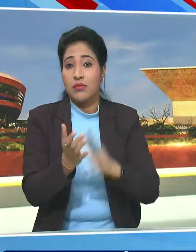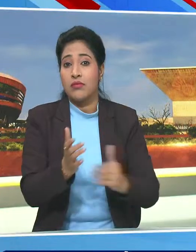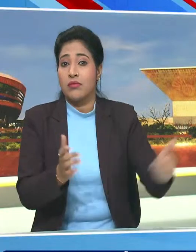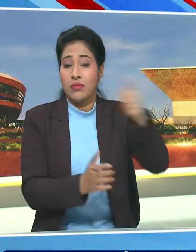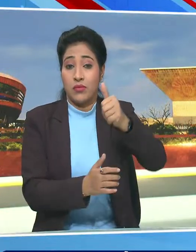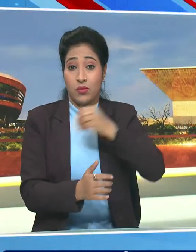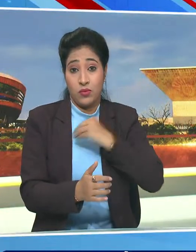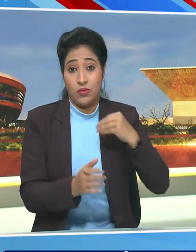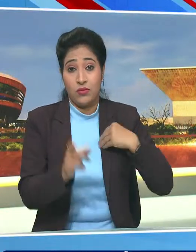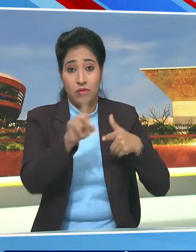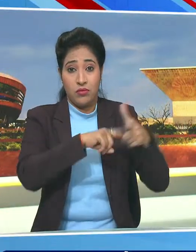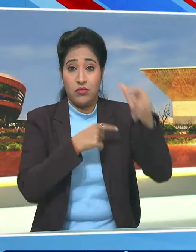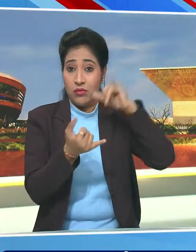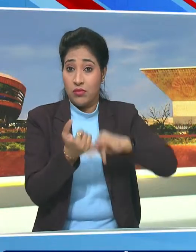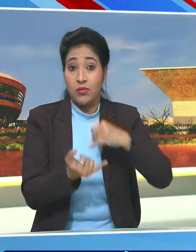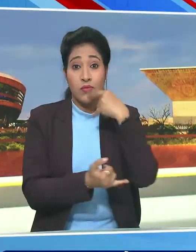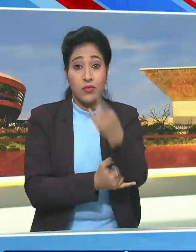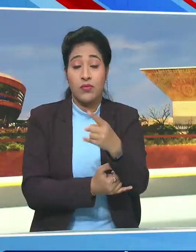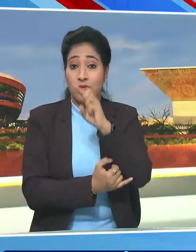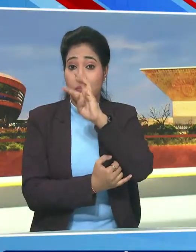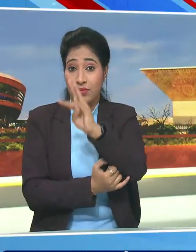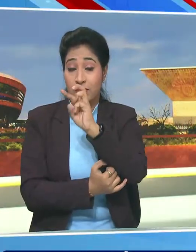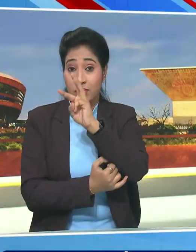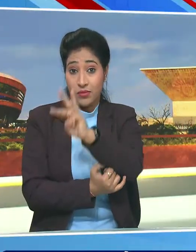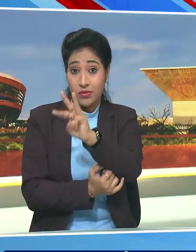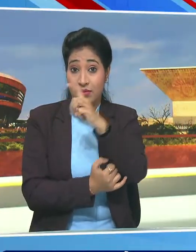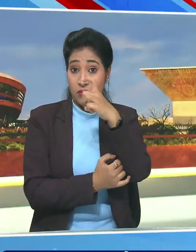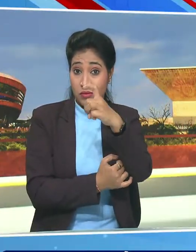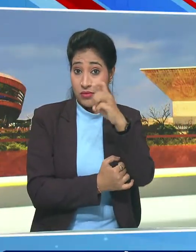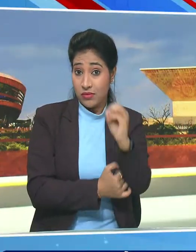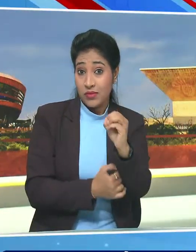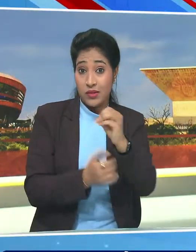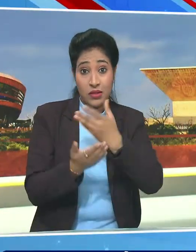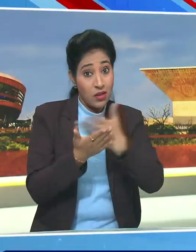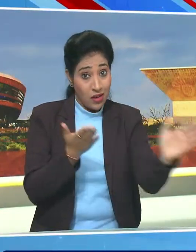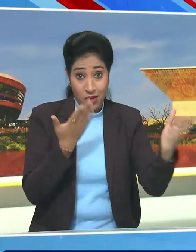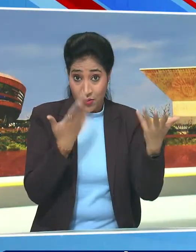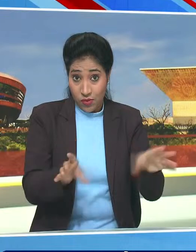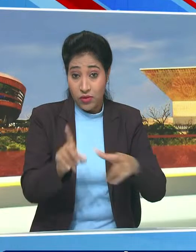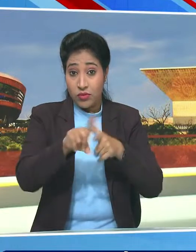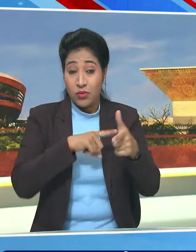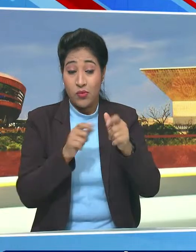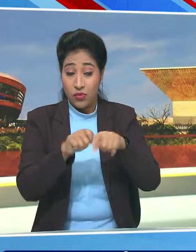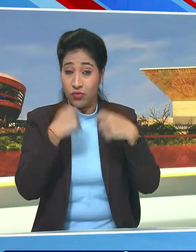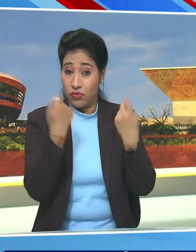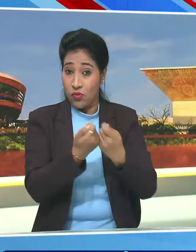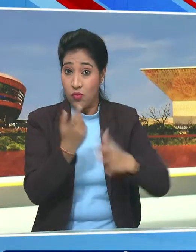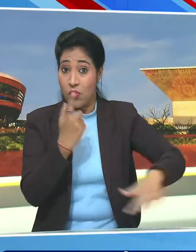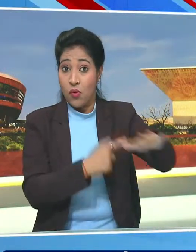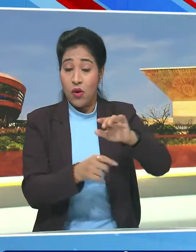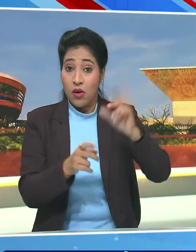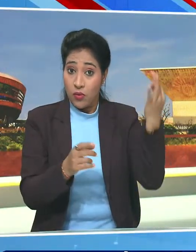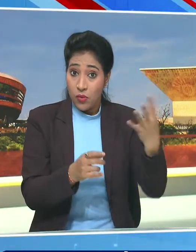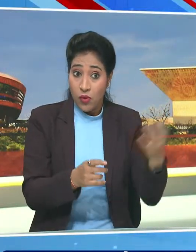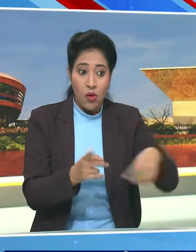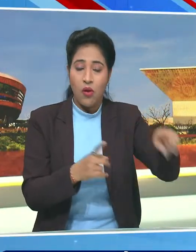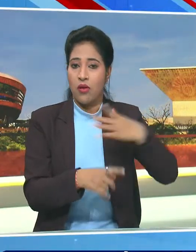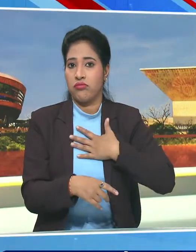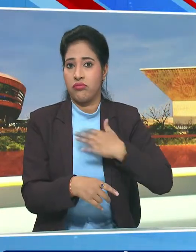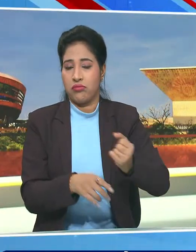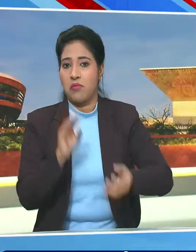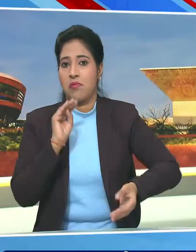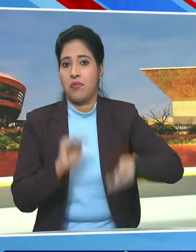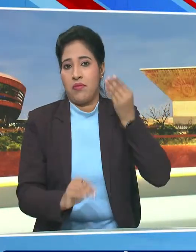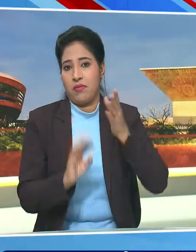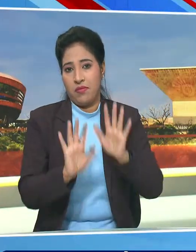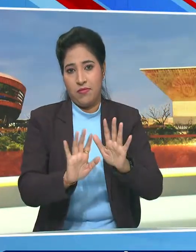डॉक्टर जितेने सिंग ने कहा कि 370 के हटने से जम्मू कश्मीर के सभी समुदायों में नया विश्वास पैदा हुआ